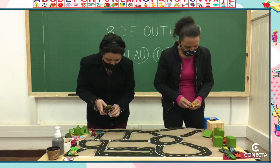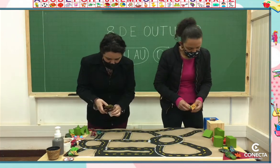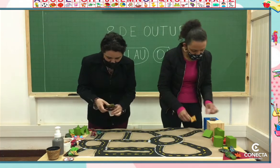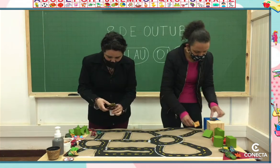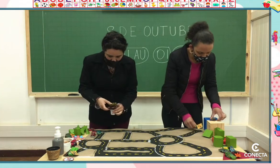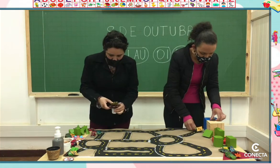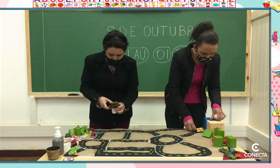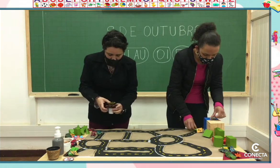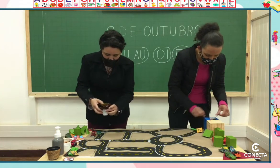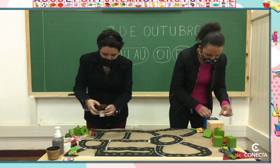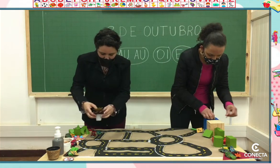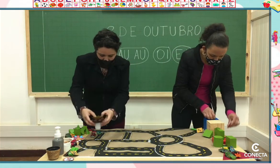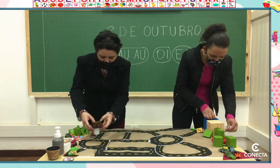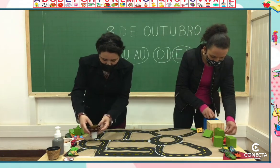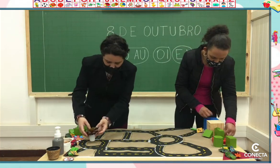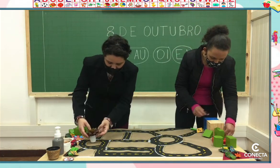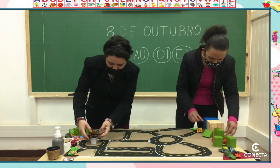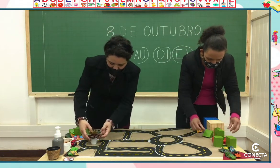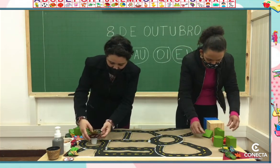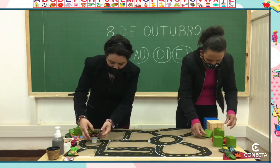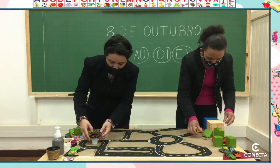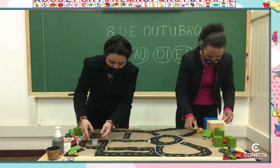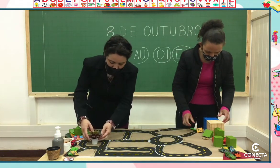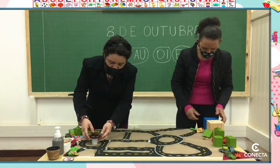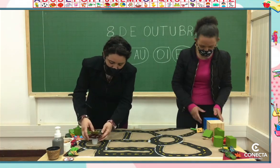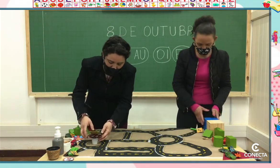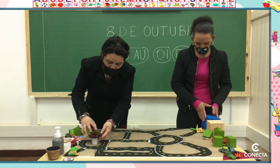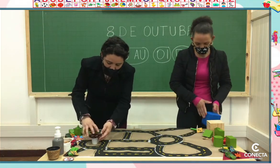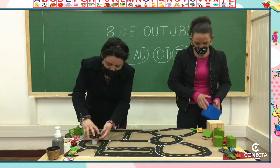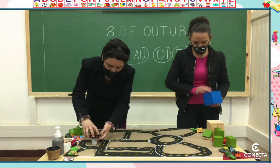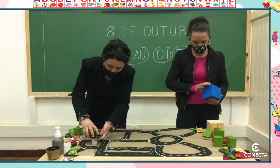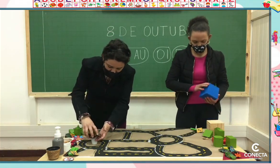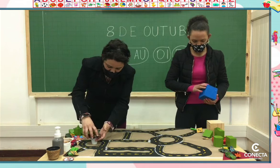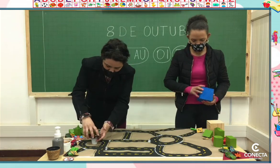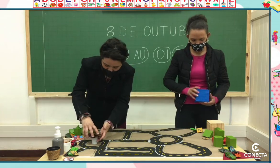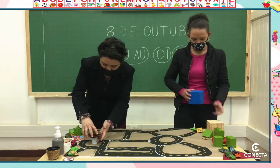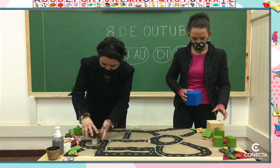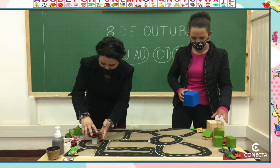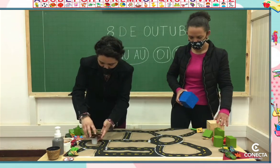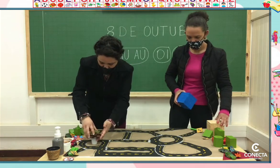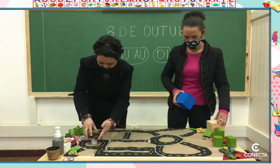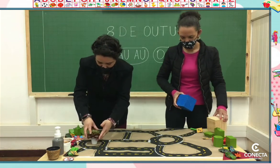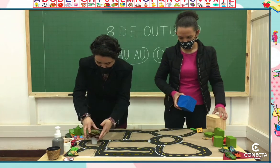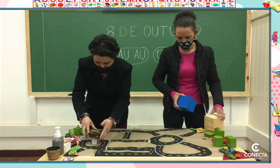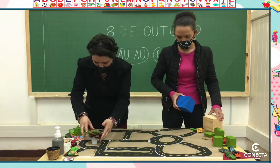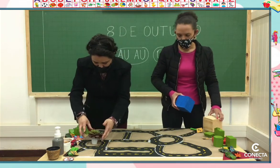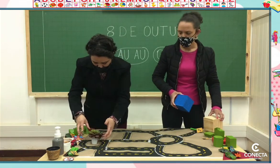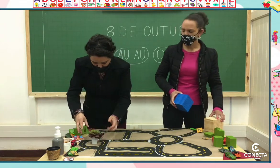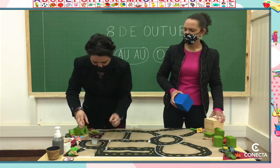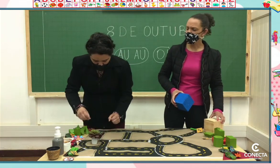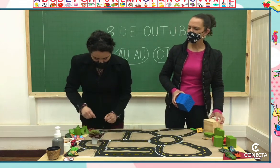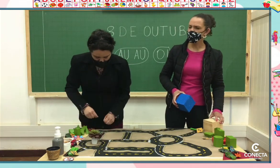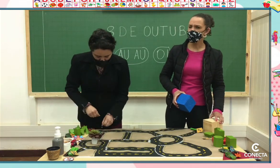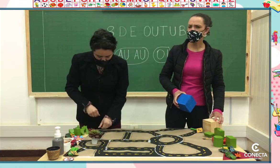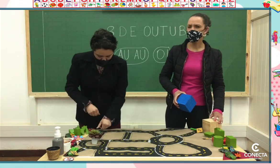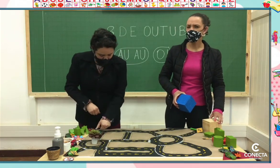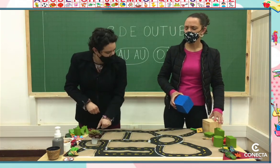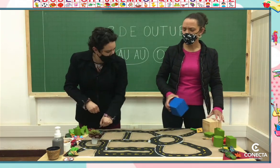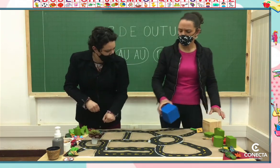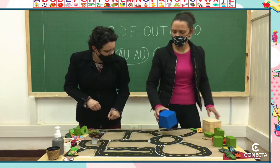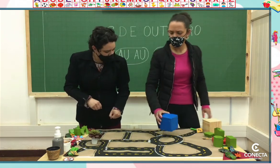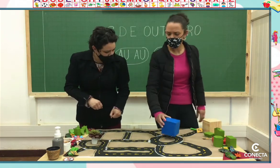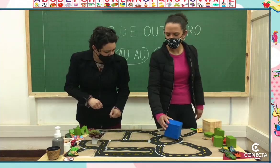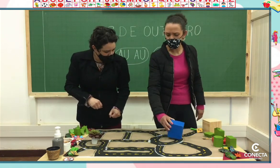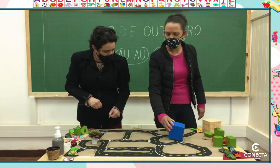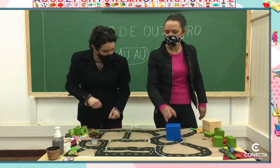aqui, assim. Vai ser como se fosse uma árvore, olha só. Professora Lilian,